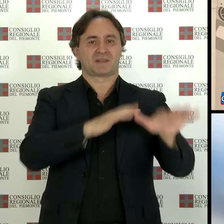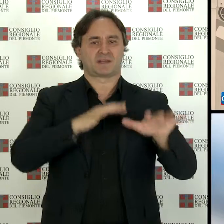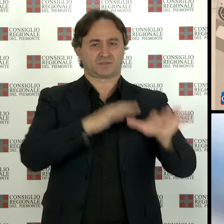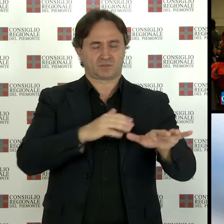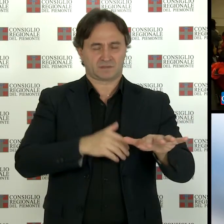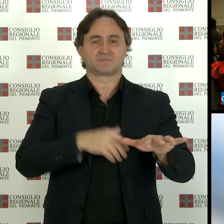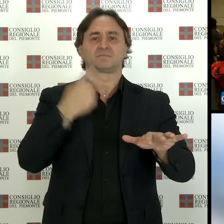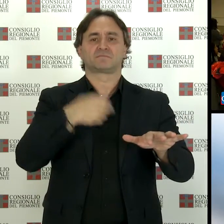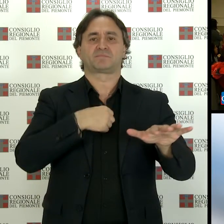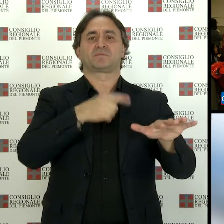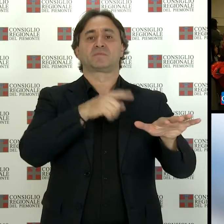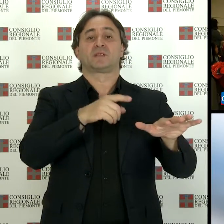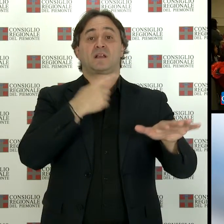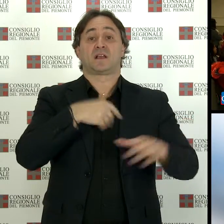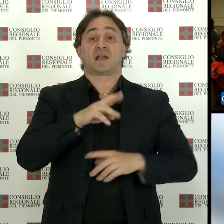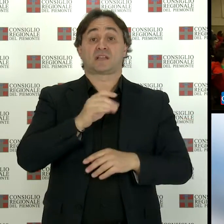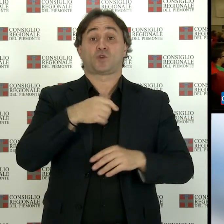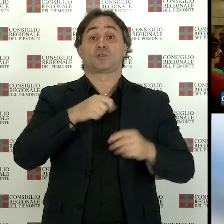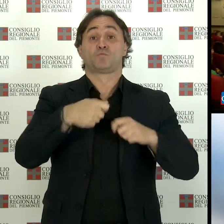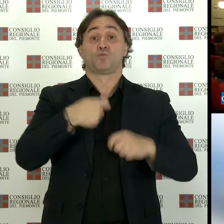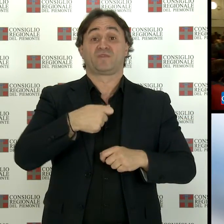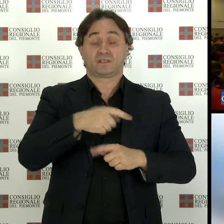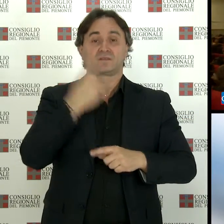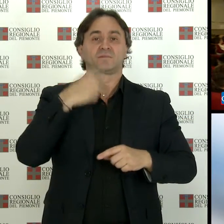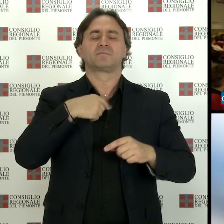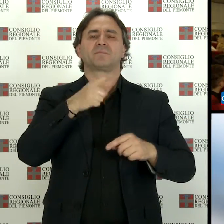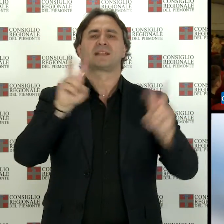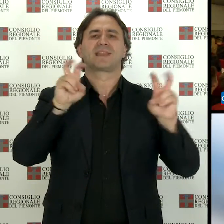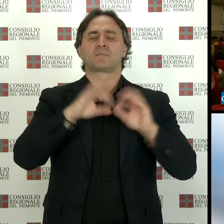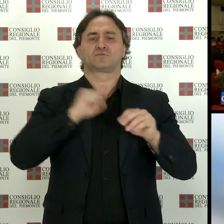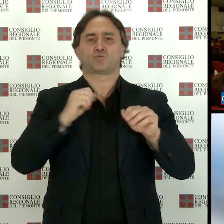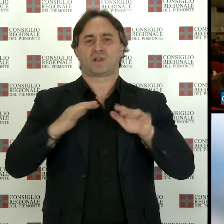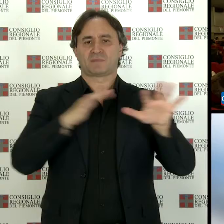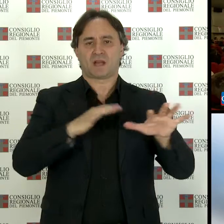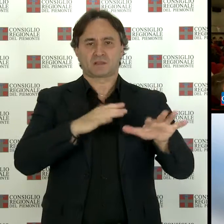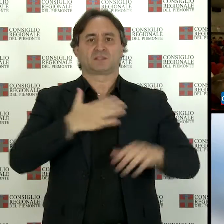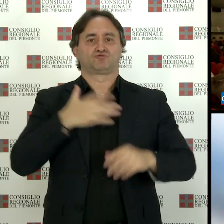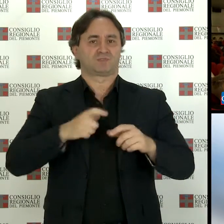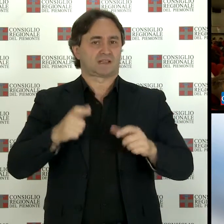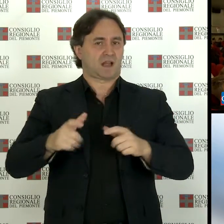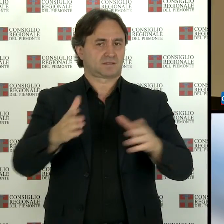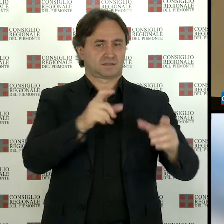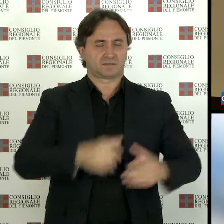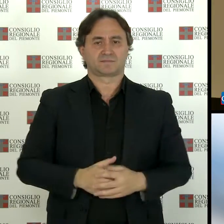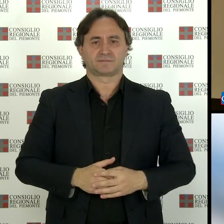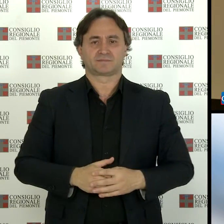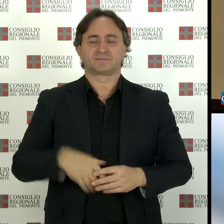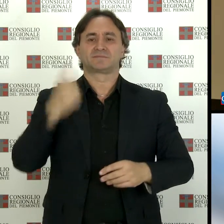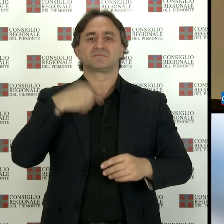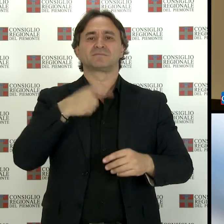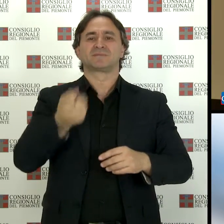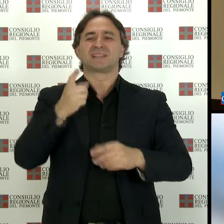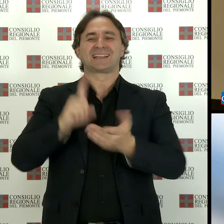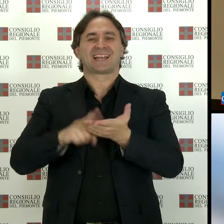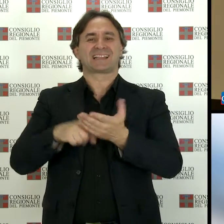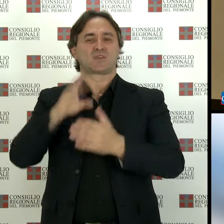Rise on the Movie dedicata quest'anno al tema dei migranti e della cittadinanza L'iniziativa, promossa dal Comitato regionale per i